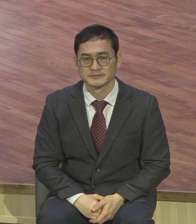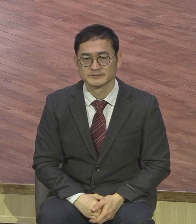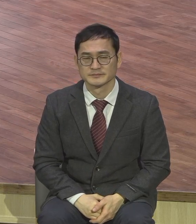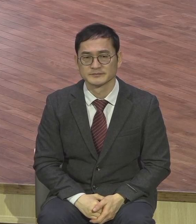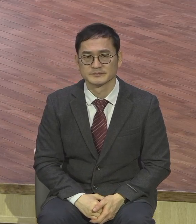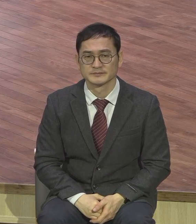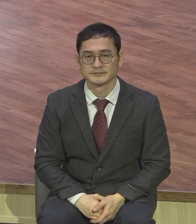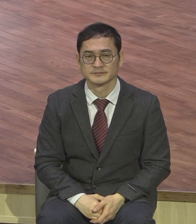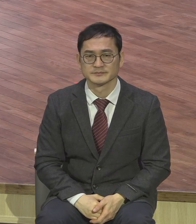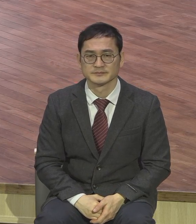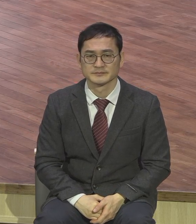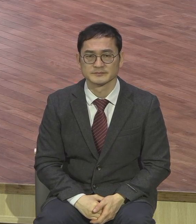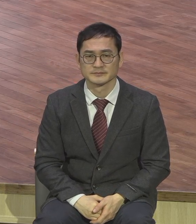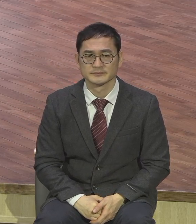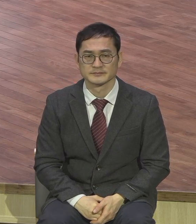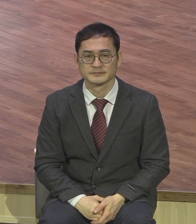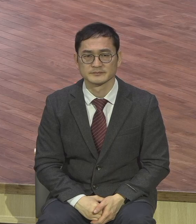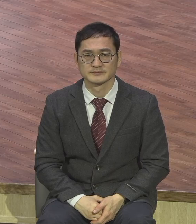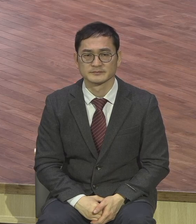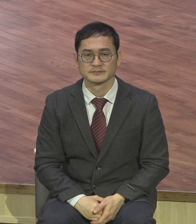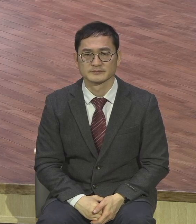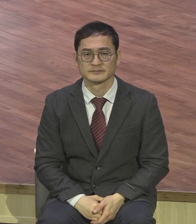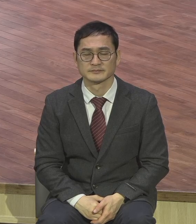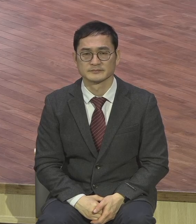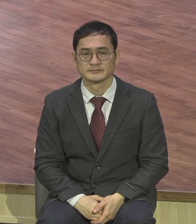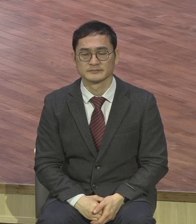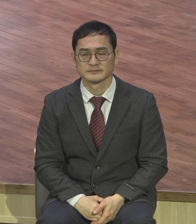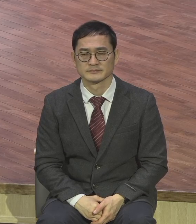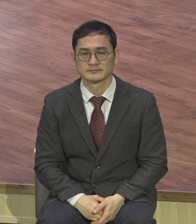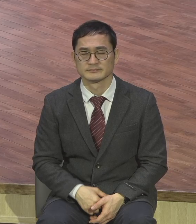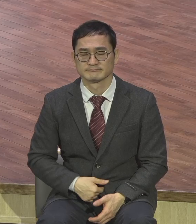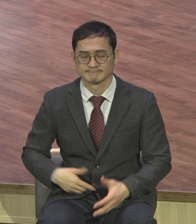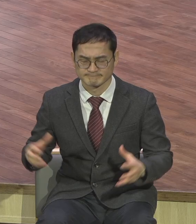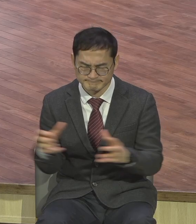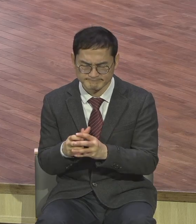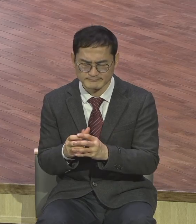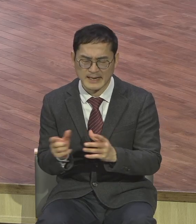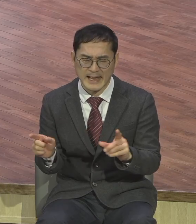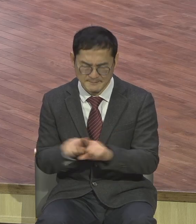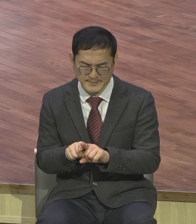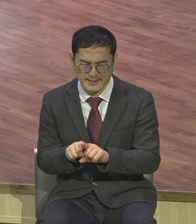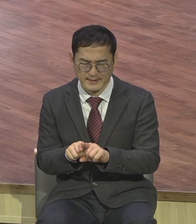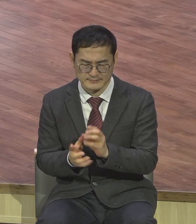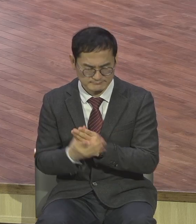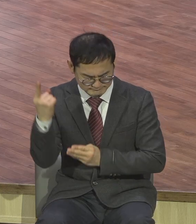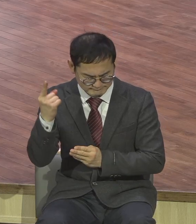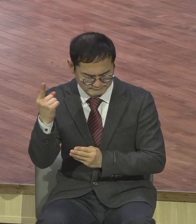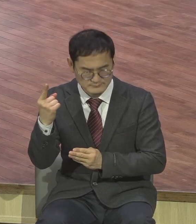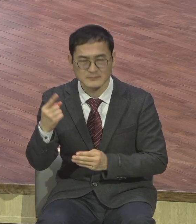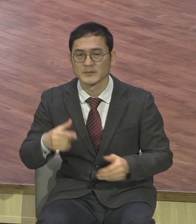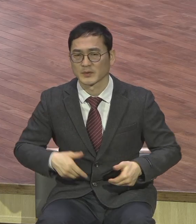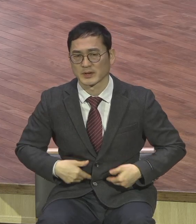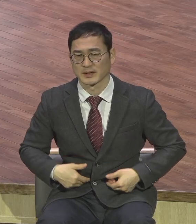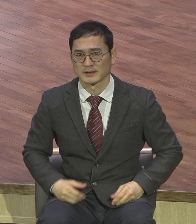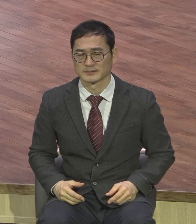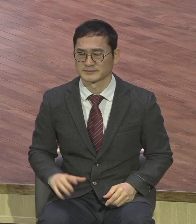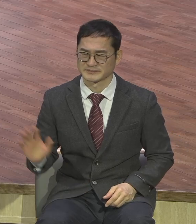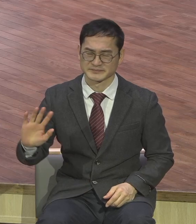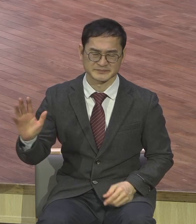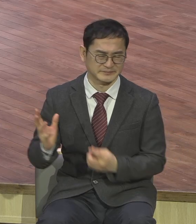같이 나갈 때 아멘 아멘 같이 가야 되는데 같이 그게 원리스입니다 위대입니다 안가 딱하게 써가지고